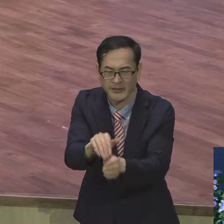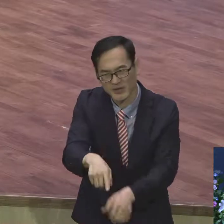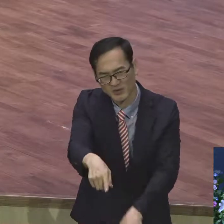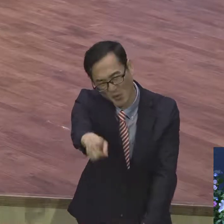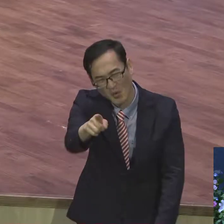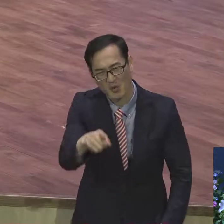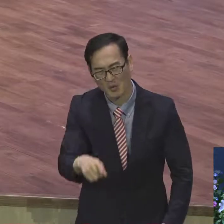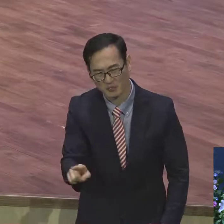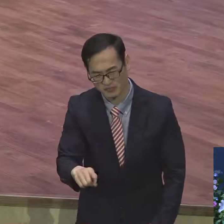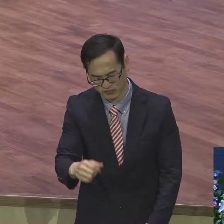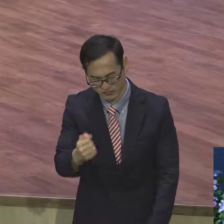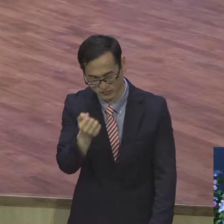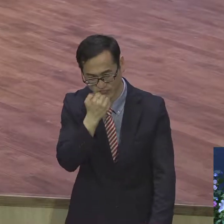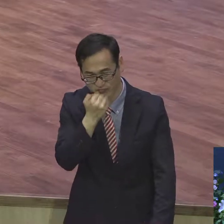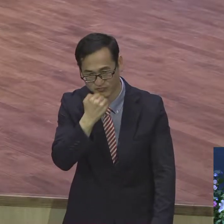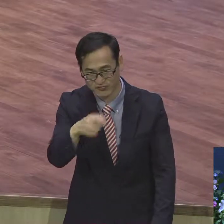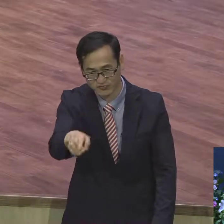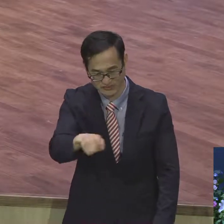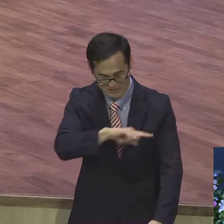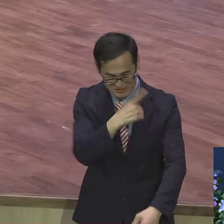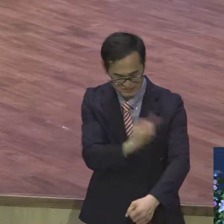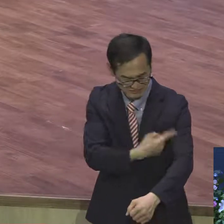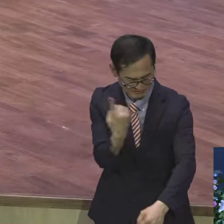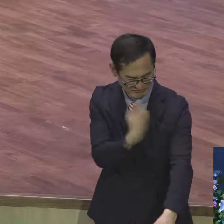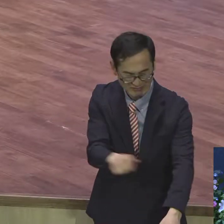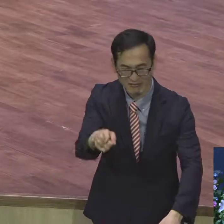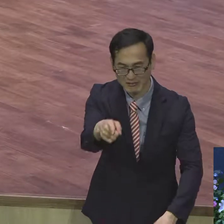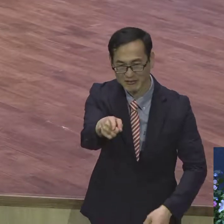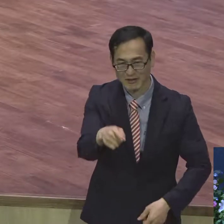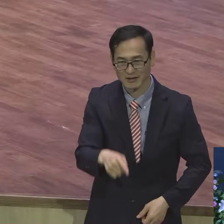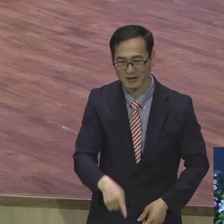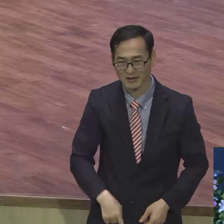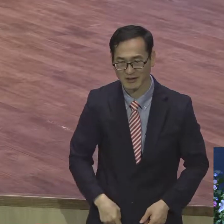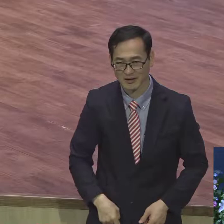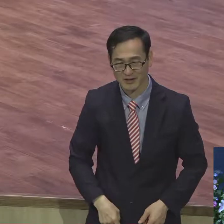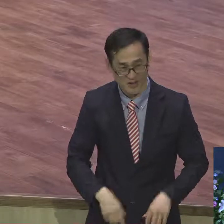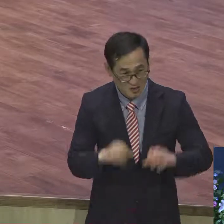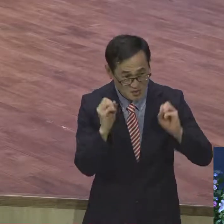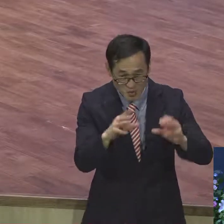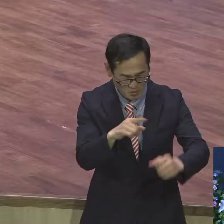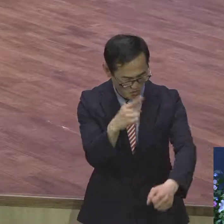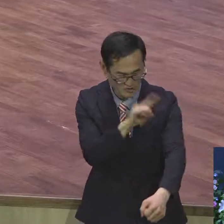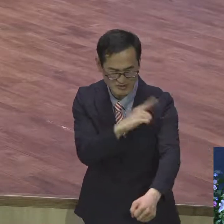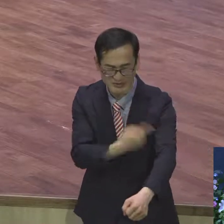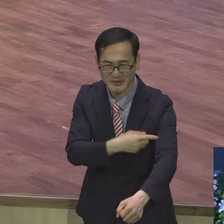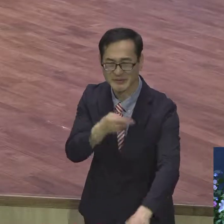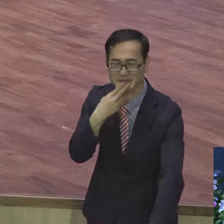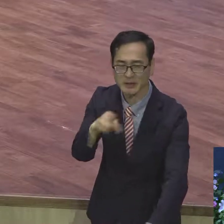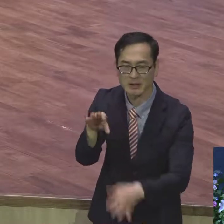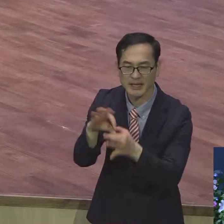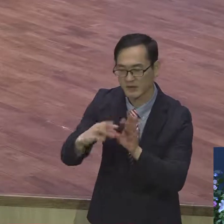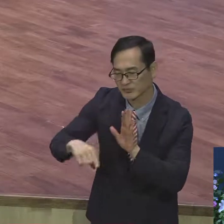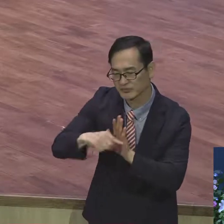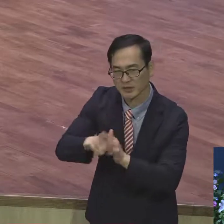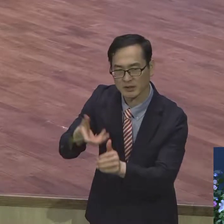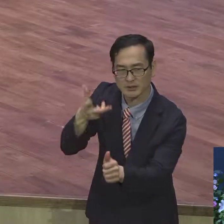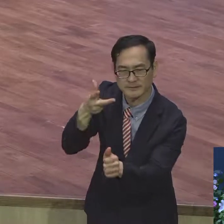주제에 네가 무슨 능력이 네가 무슨 끊임없이 공격합니다. 부정지 심각을 계속 지어버렸습니다. 그럴 때마다